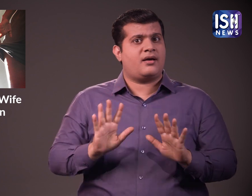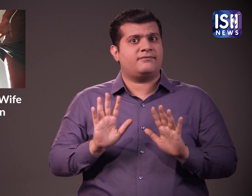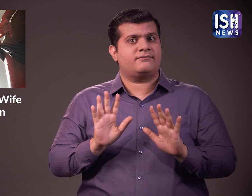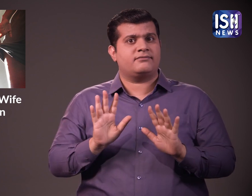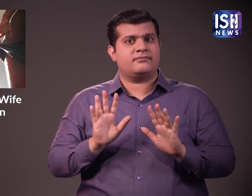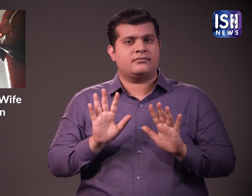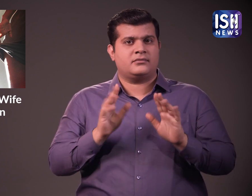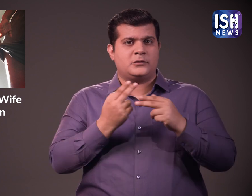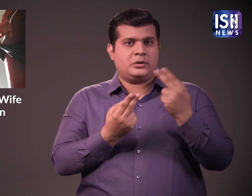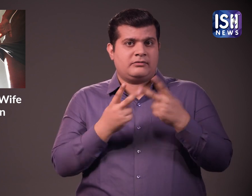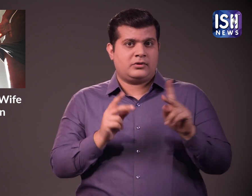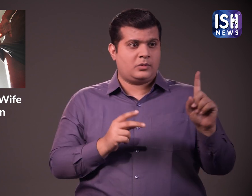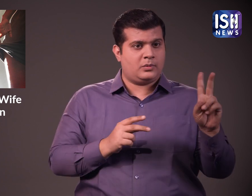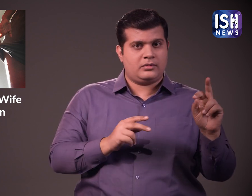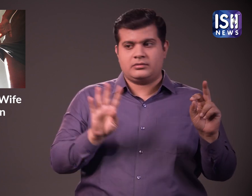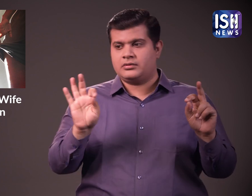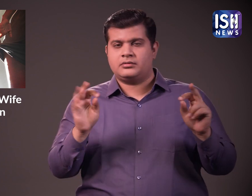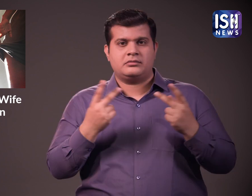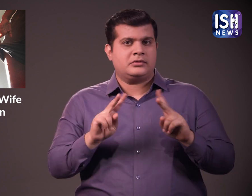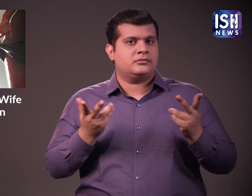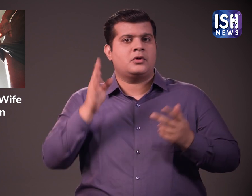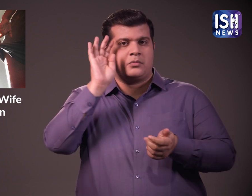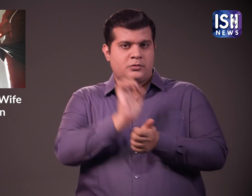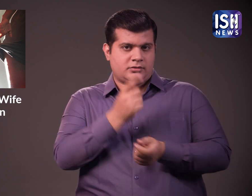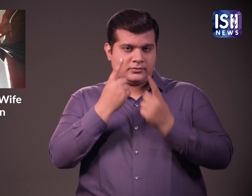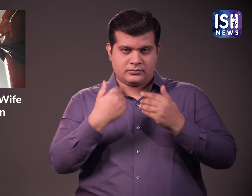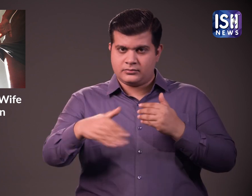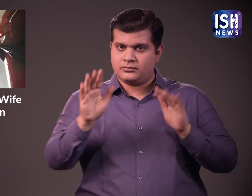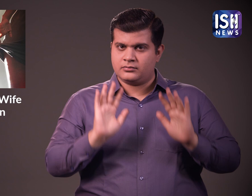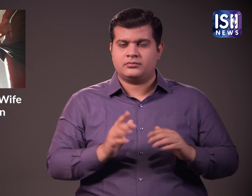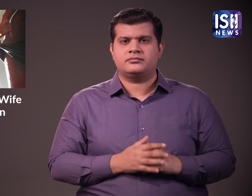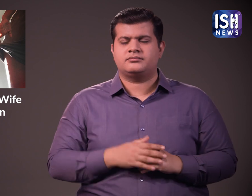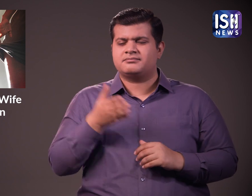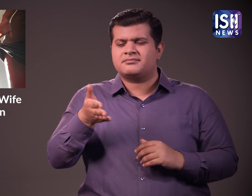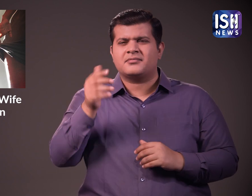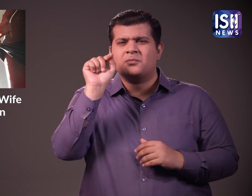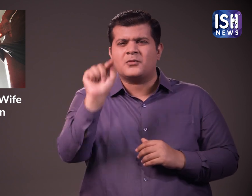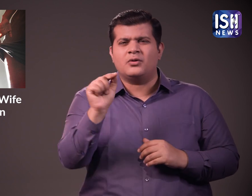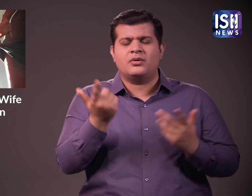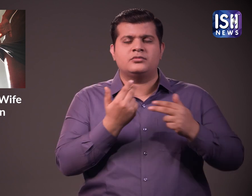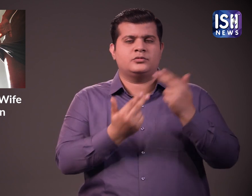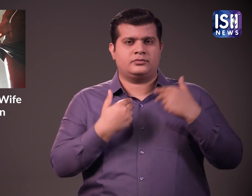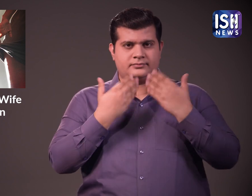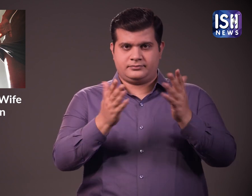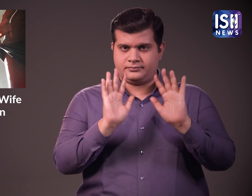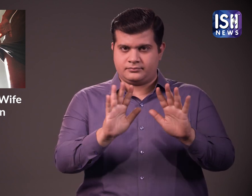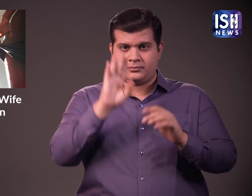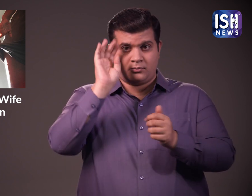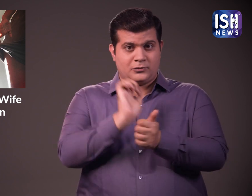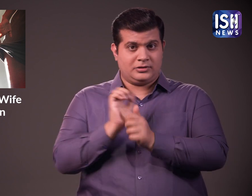किया कहानिया जुड़ती नहीं है पुलिस अब जांच कर रही है पुलिस ने बताया कि कीर्थी की